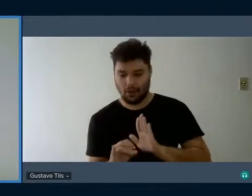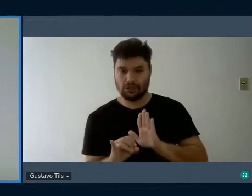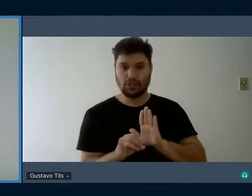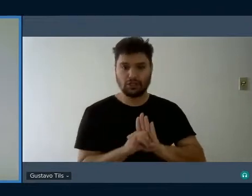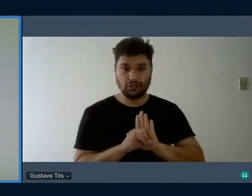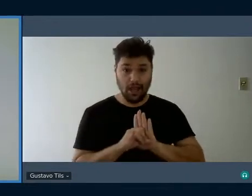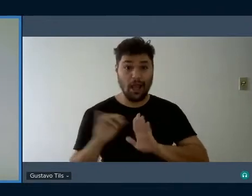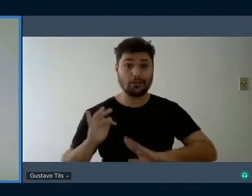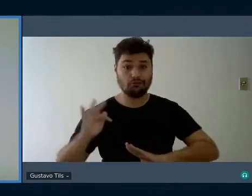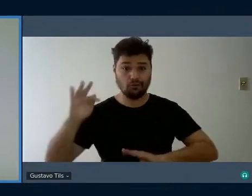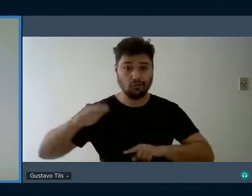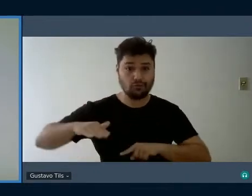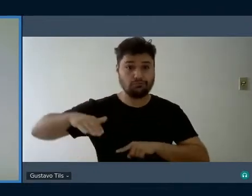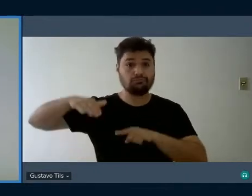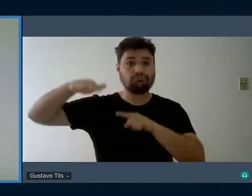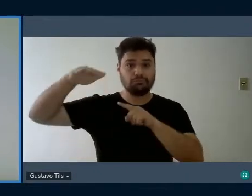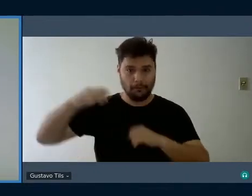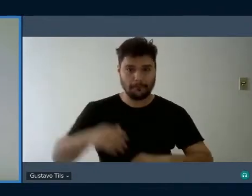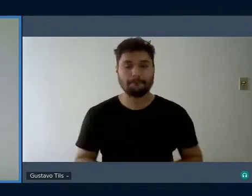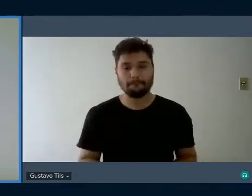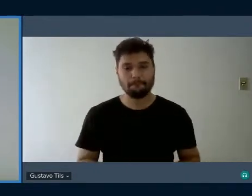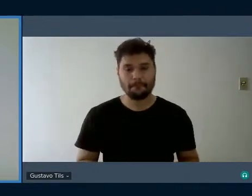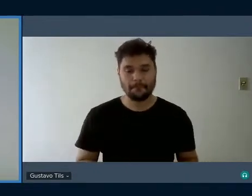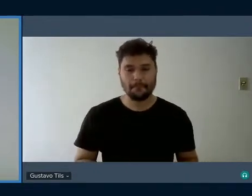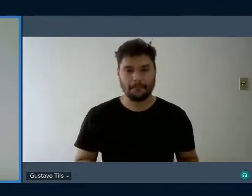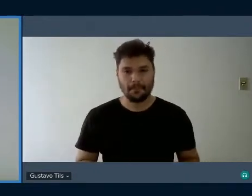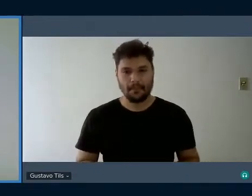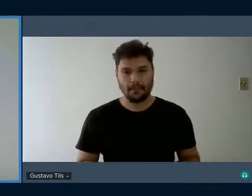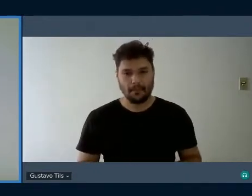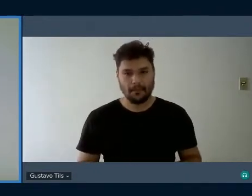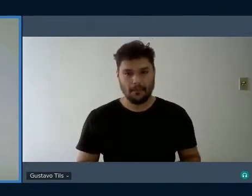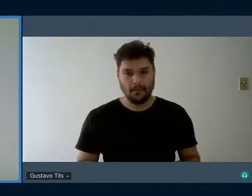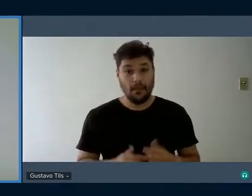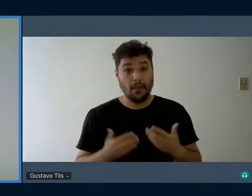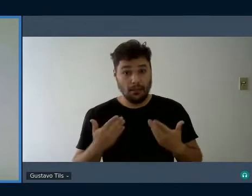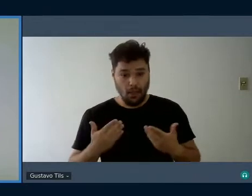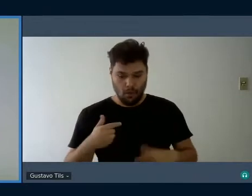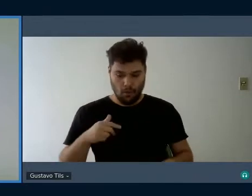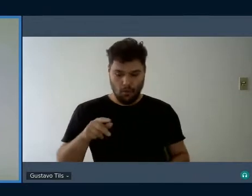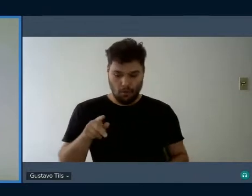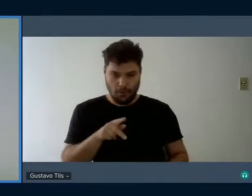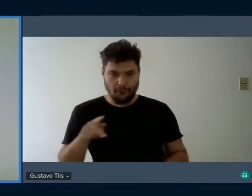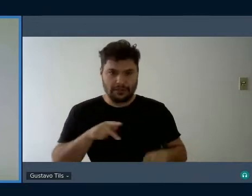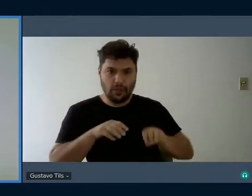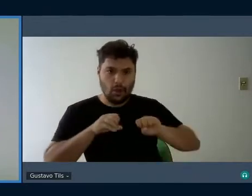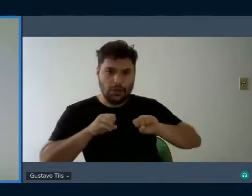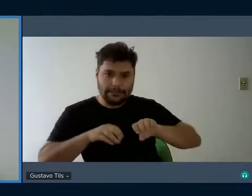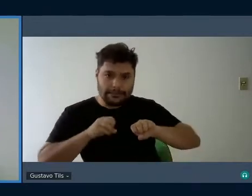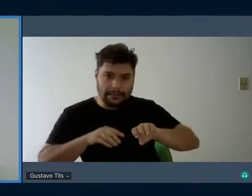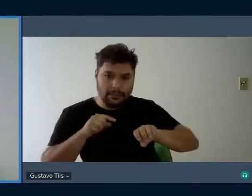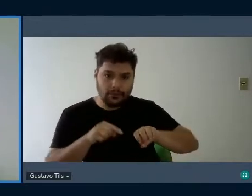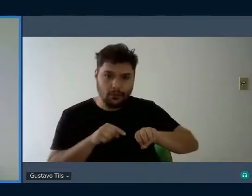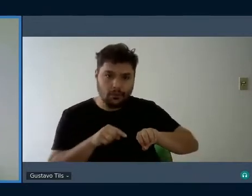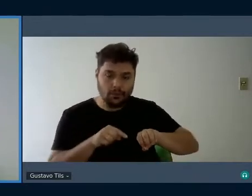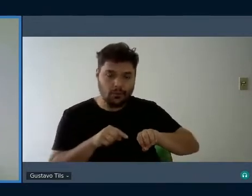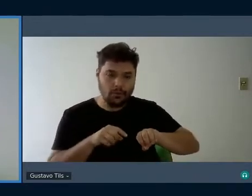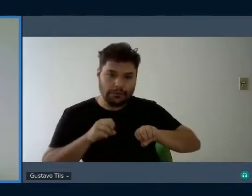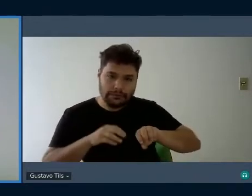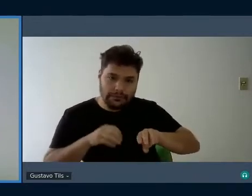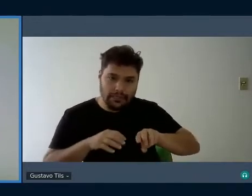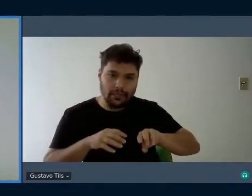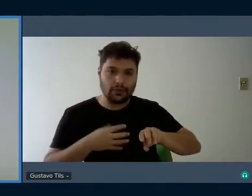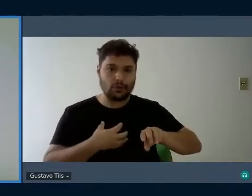A fala ativa, nesse quesito, ela transfere experiências e a fala, enquanto estímulo social,